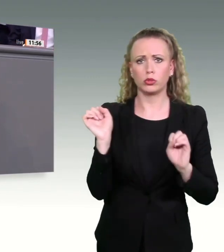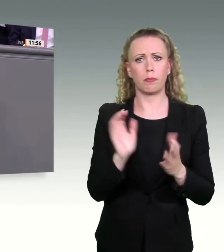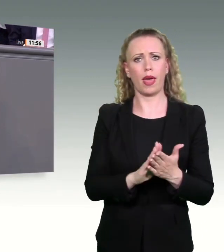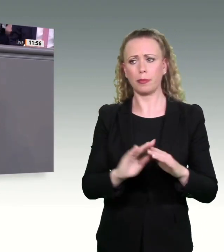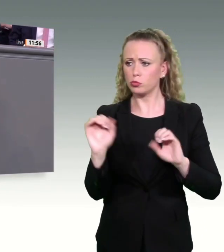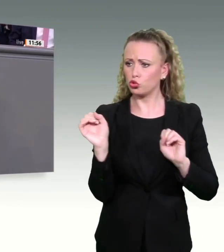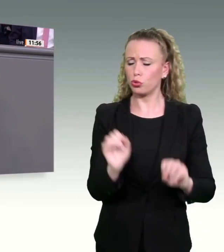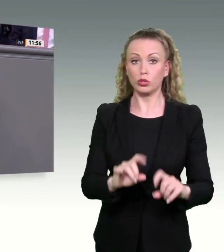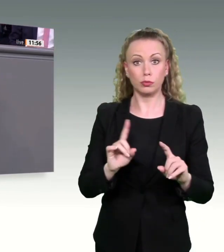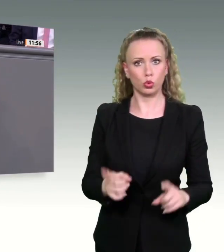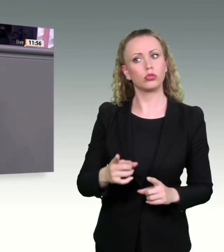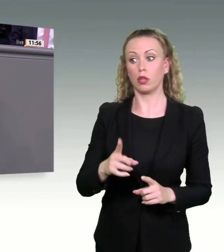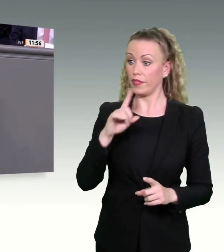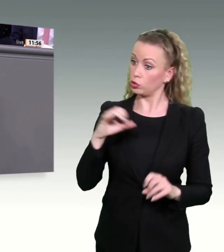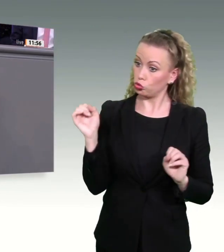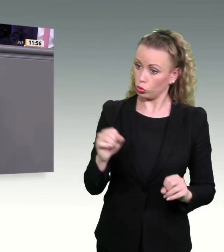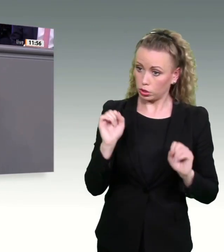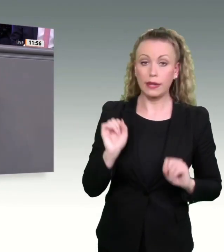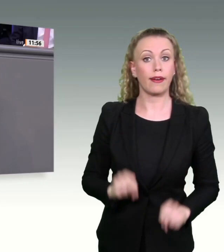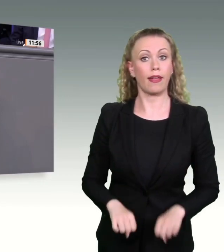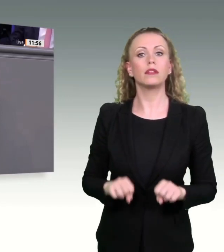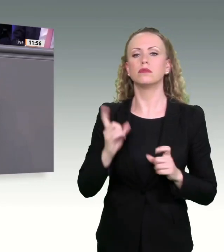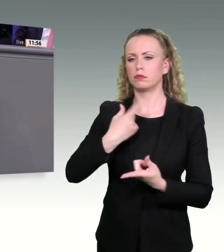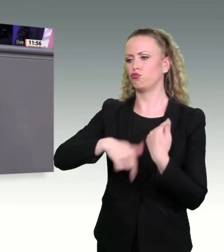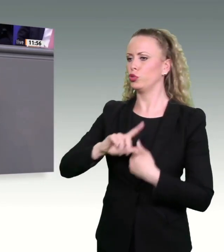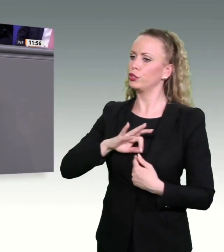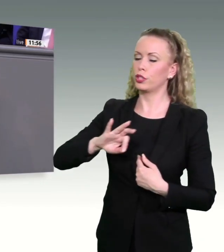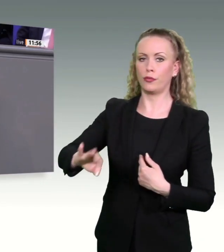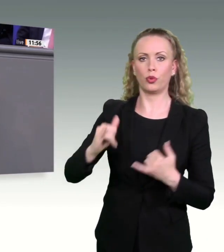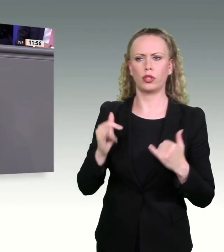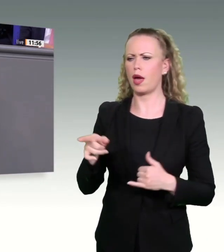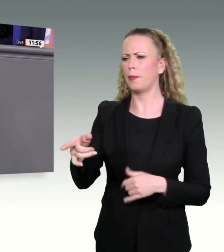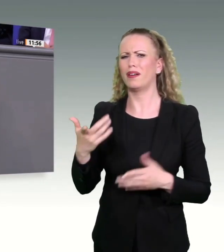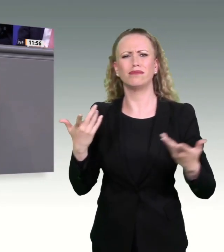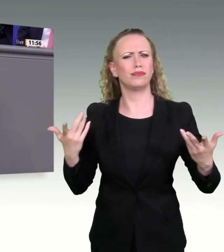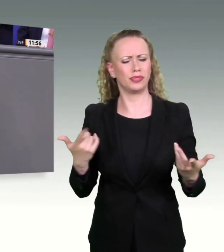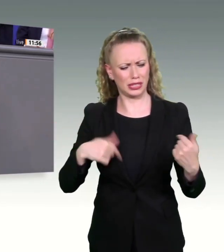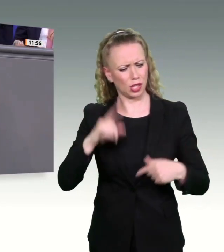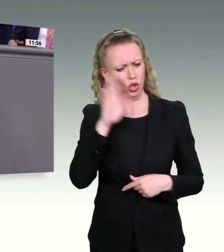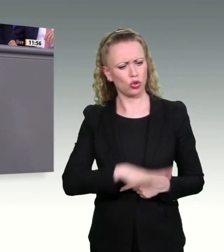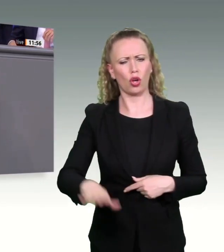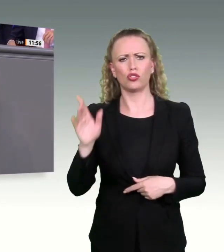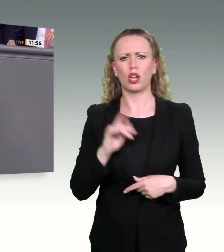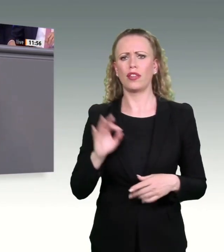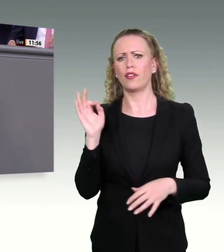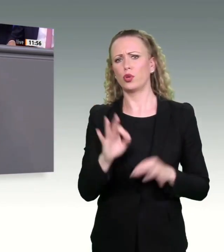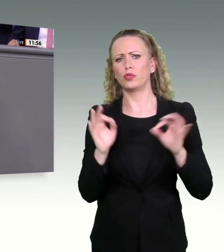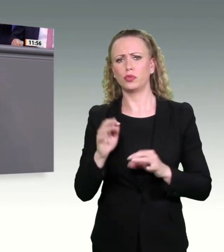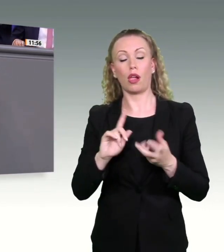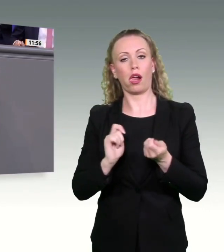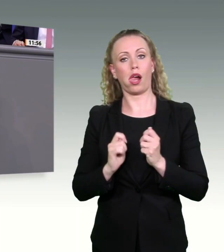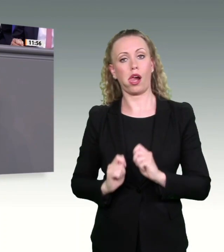Ihrer Seite. Solange Sie sich aber an der faktischen Vernichtung Deutschlands beteiligen, werden wir Sie und Ihre Pläne natürlich mit